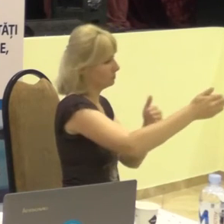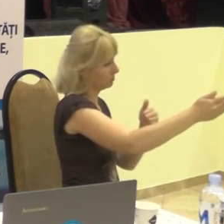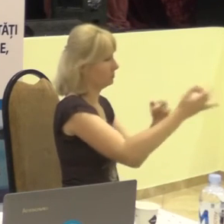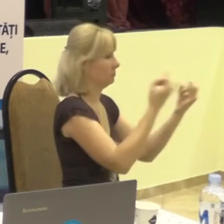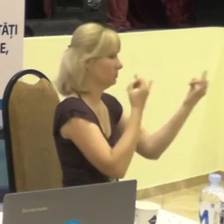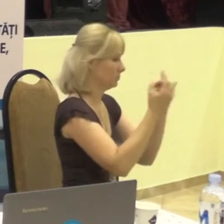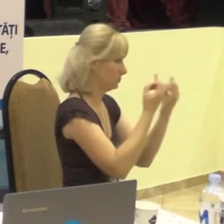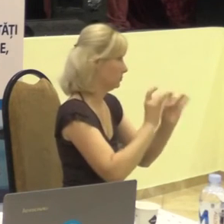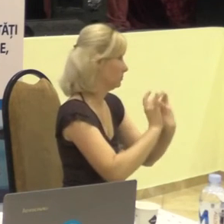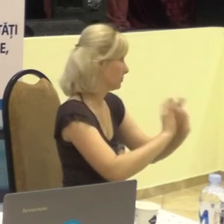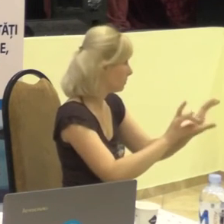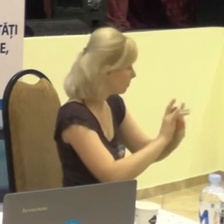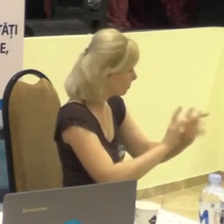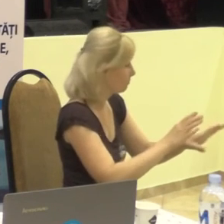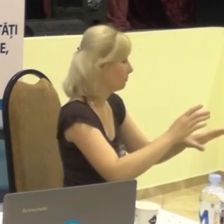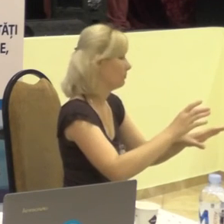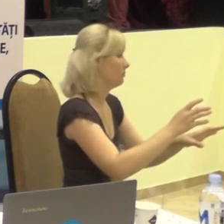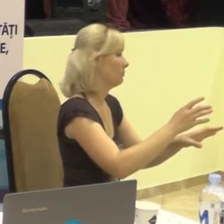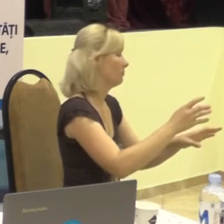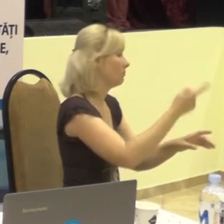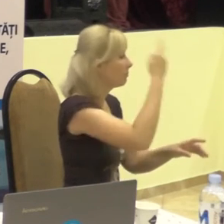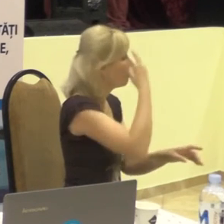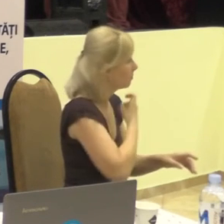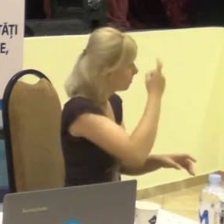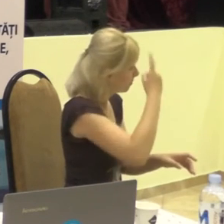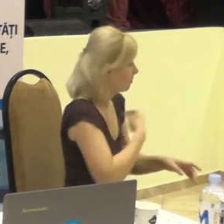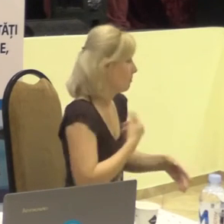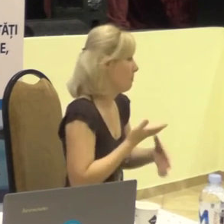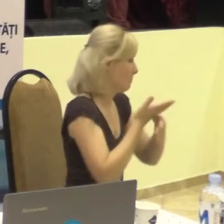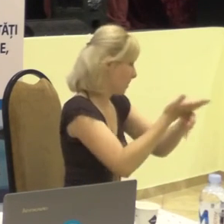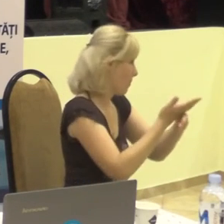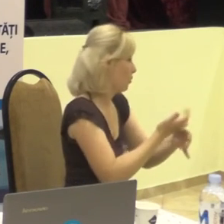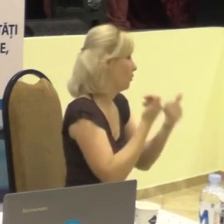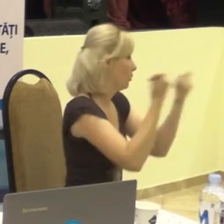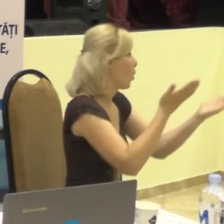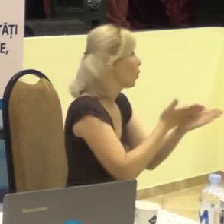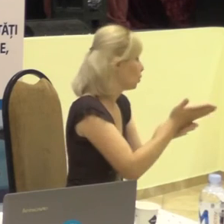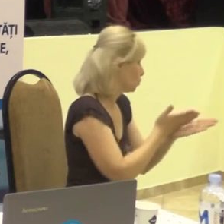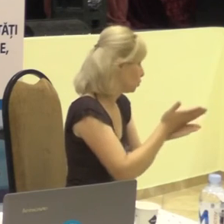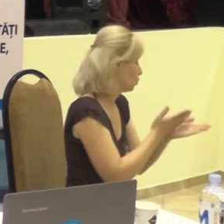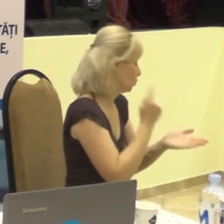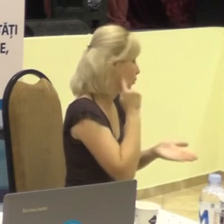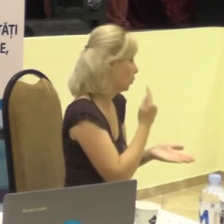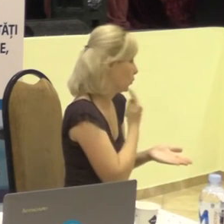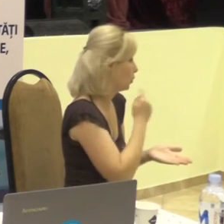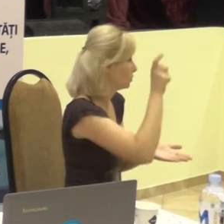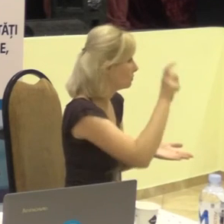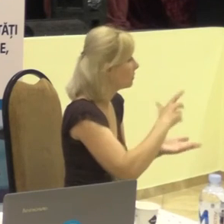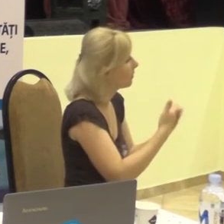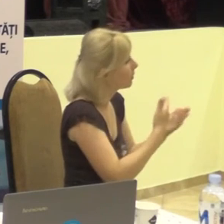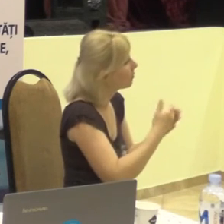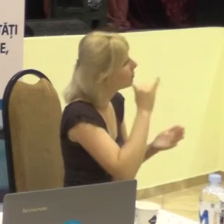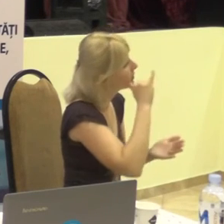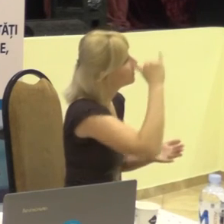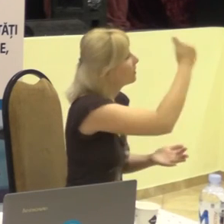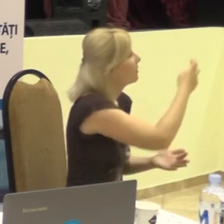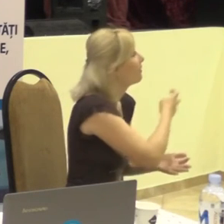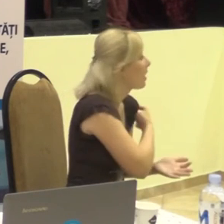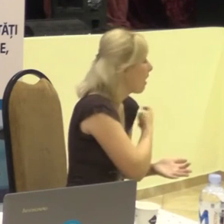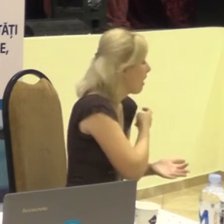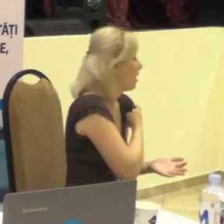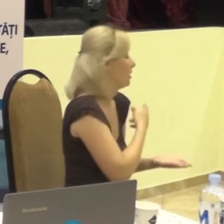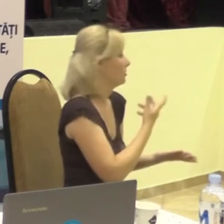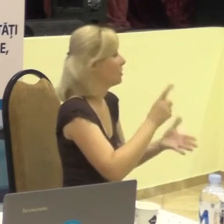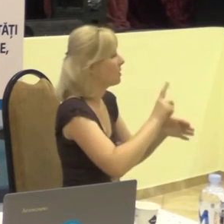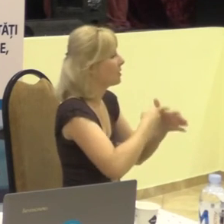fiind în limbajul semnulor, interpretul poate să-l ajute, să telefoneze la spital, ori să